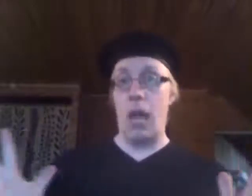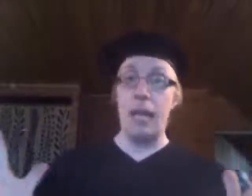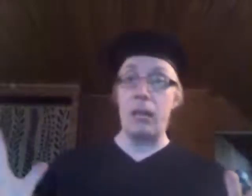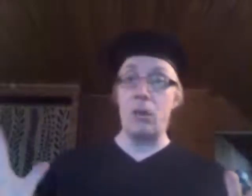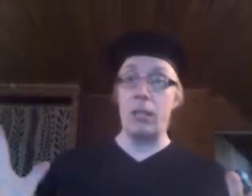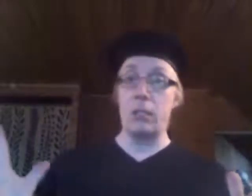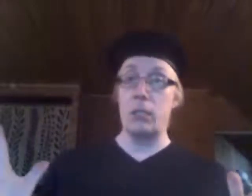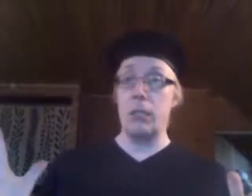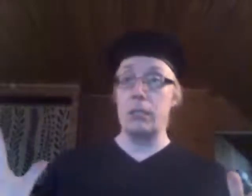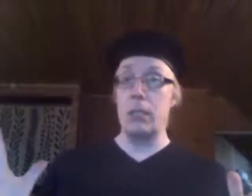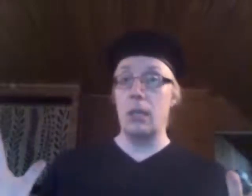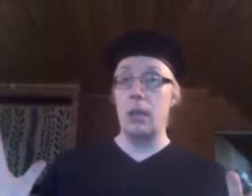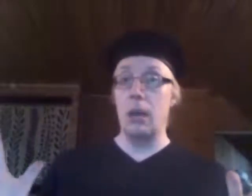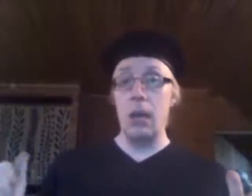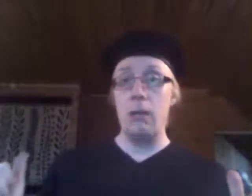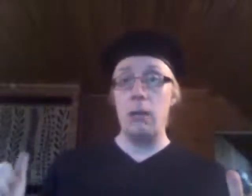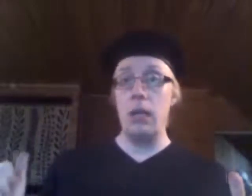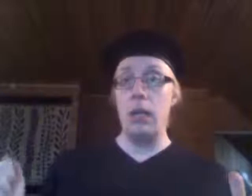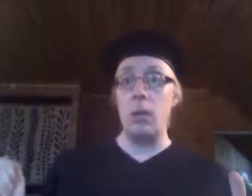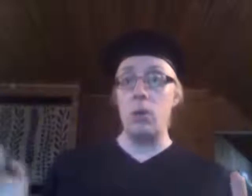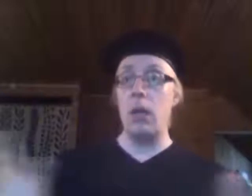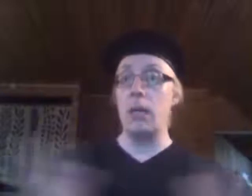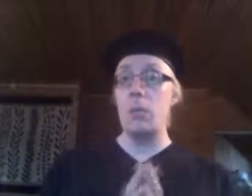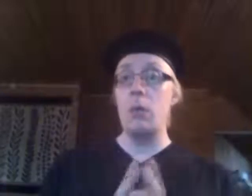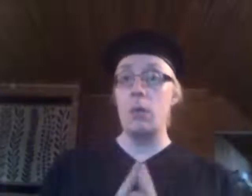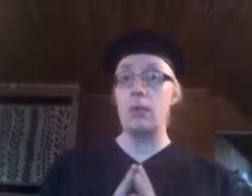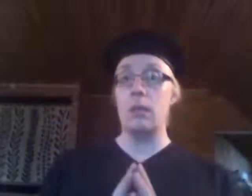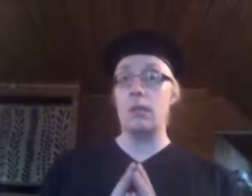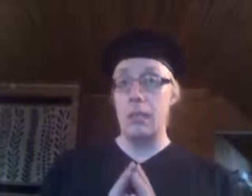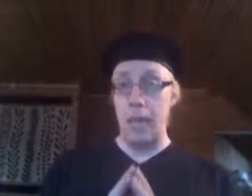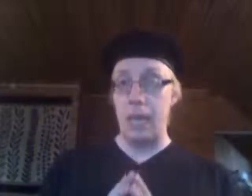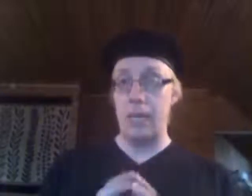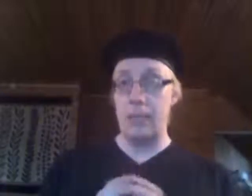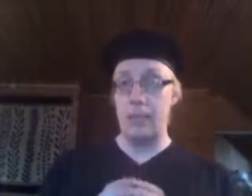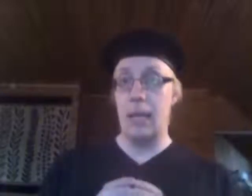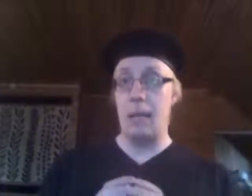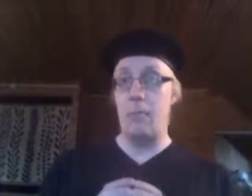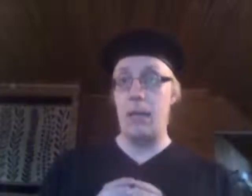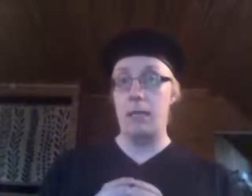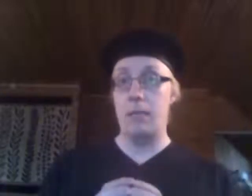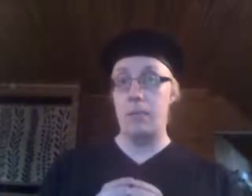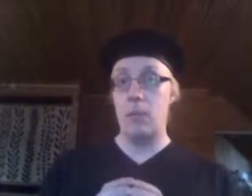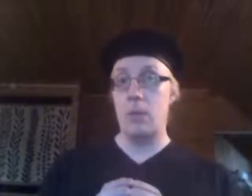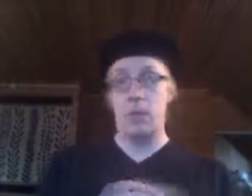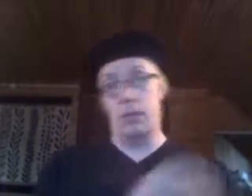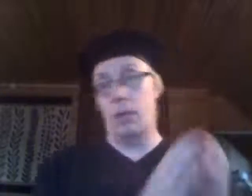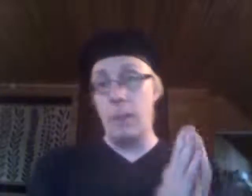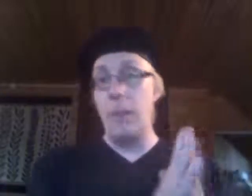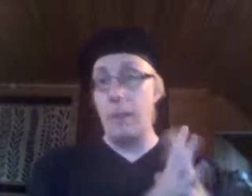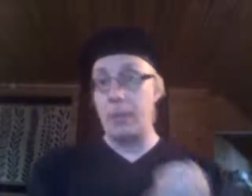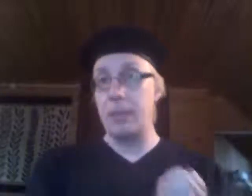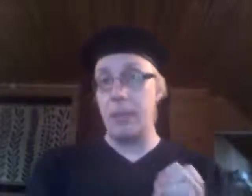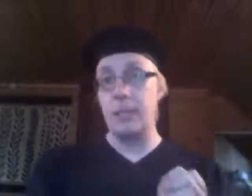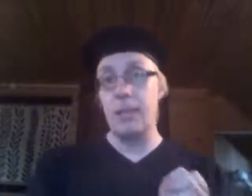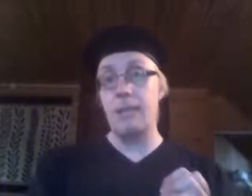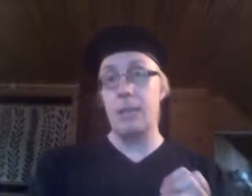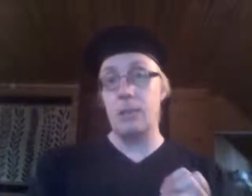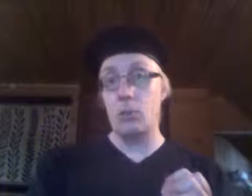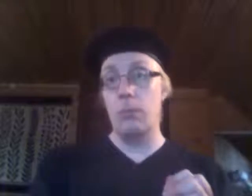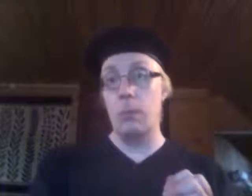äärioikeistolaisia arvoja ja uhkaa demokraattista järjestelmää. Että epäbrittilästä levittää Trumpille